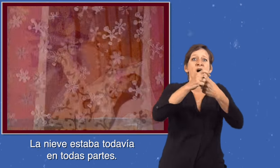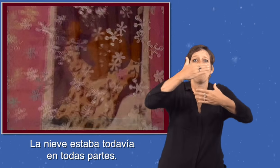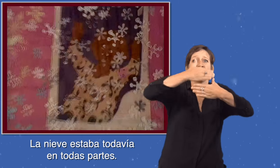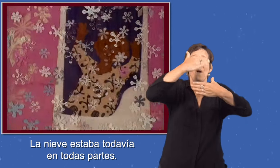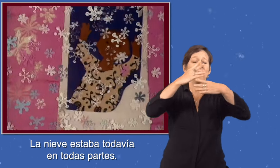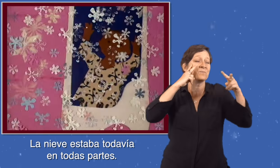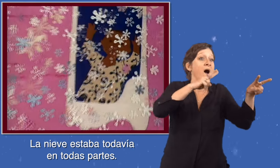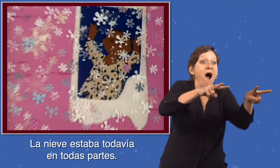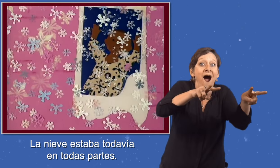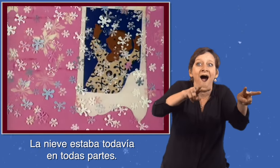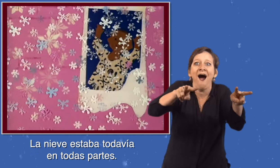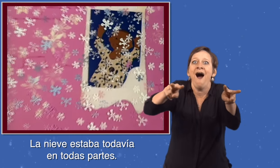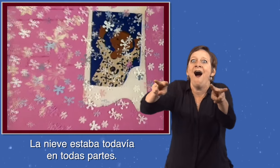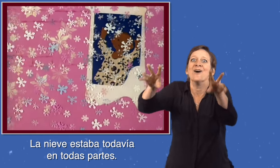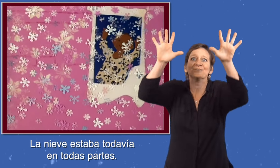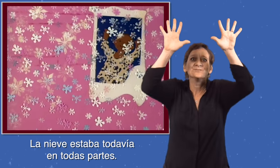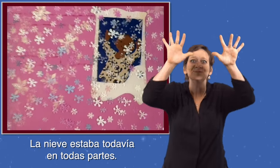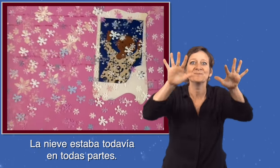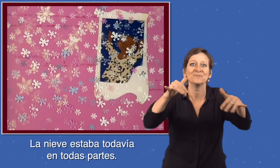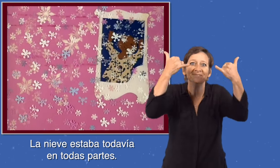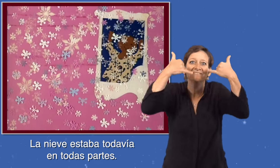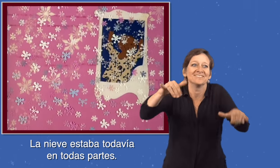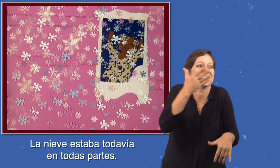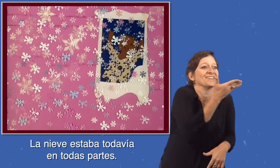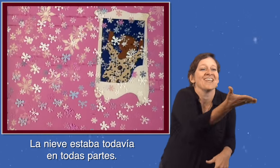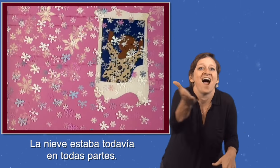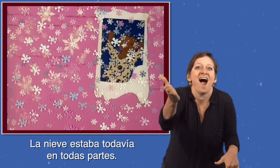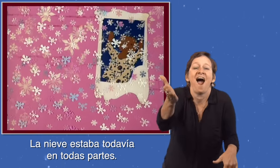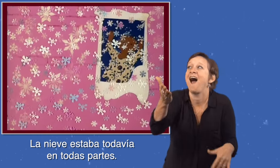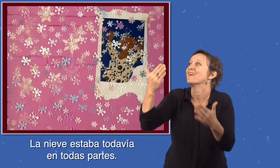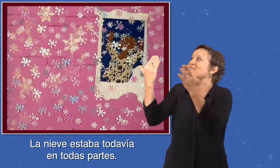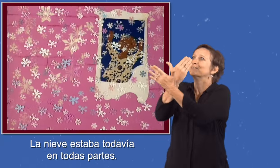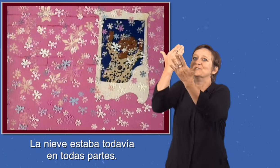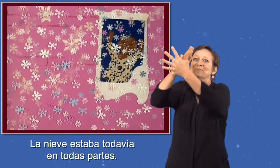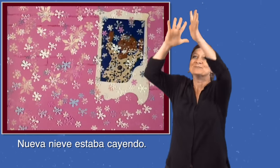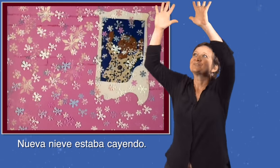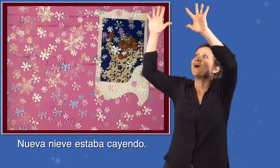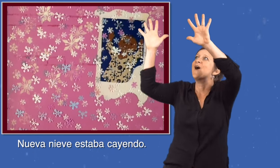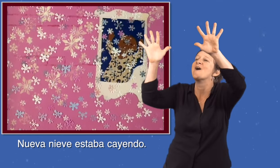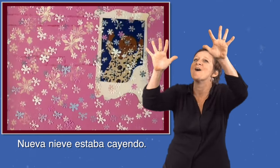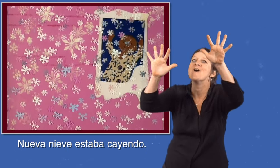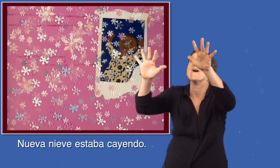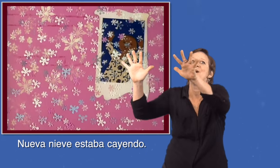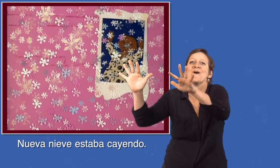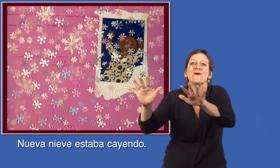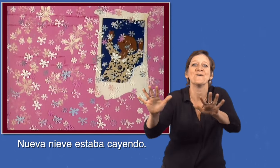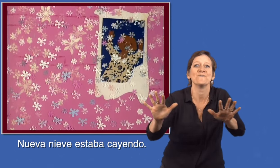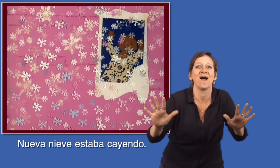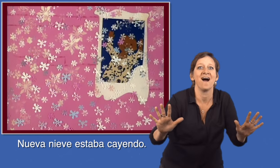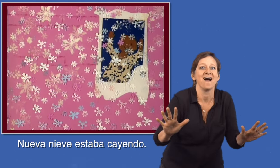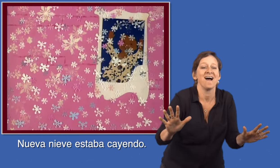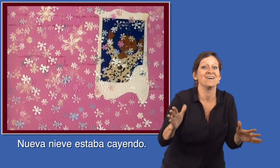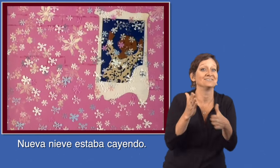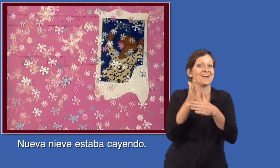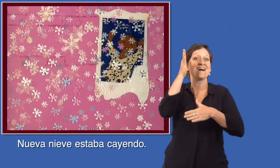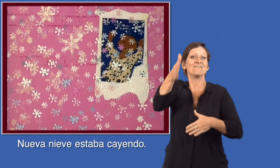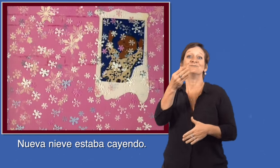nieve estaba todavía en todas partes. Nueva nieve estaba cayendo.